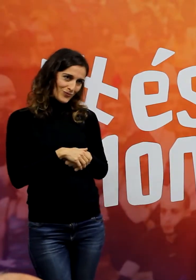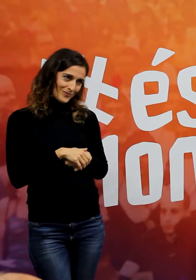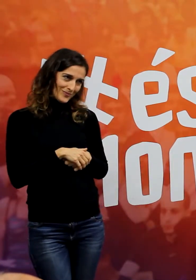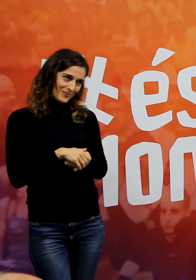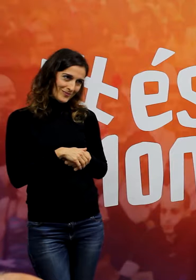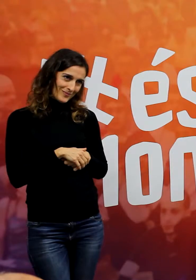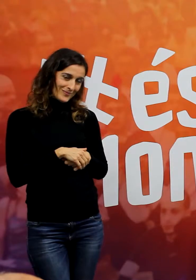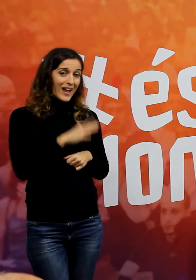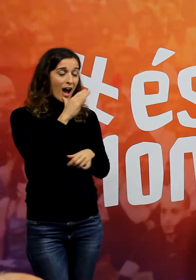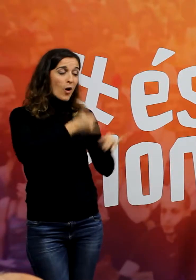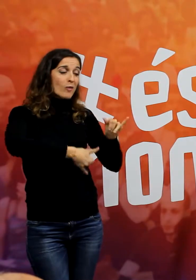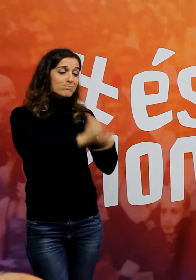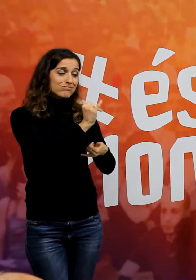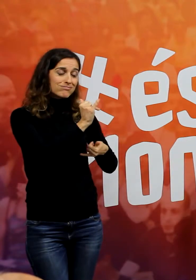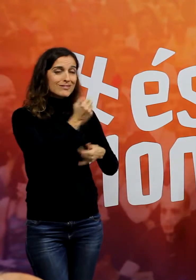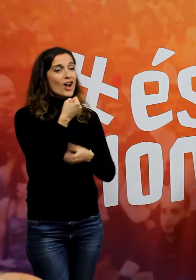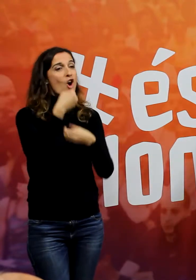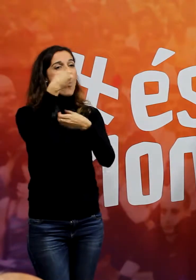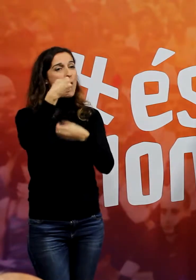Us haguen eliminat a la Copa del Rei, sabíeu?